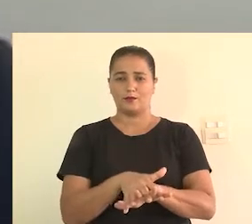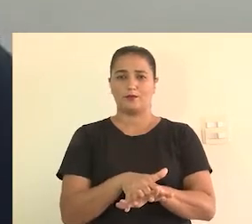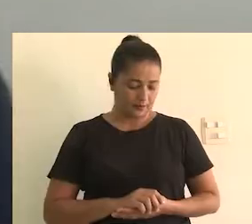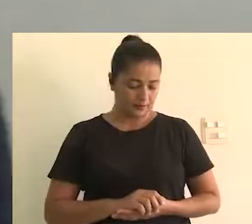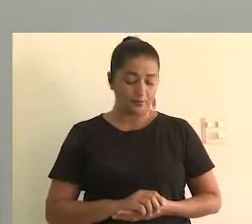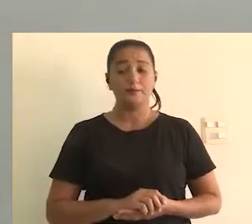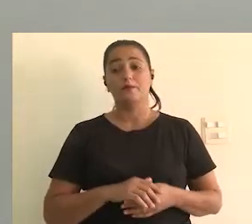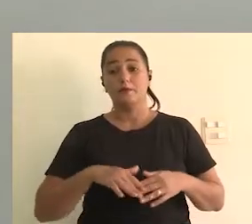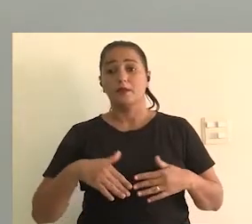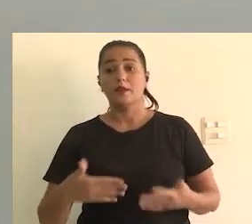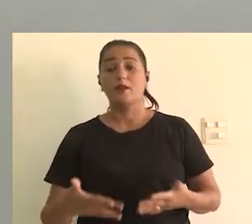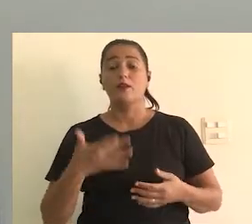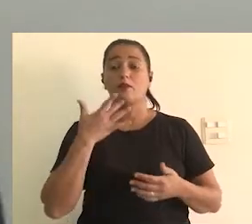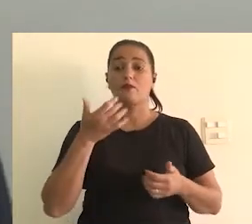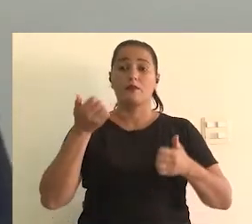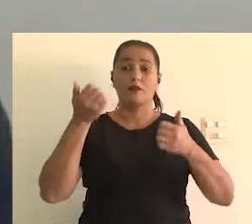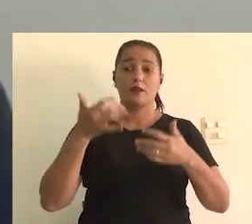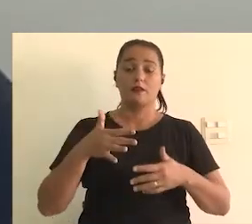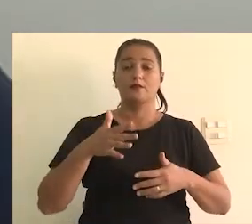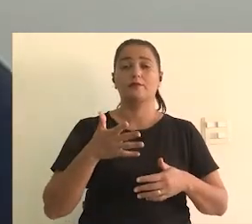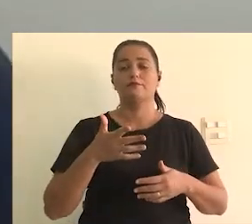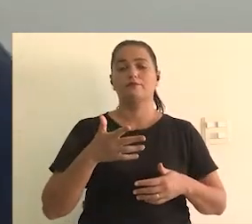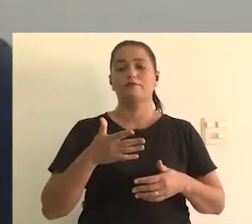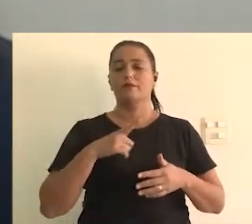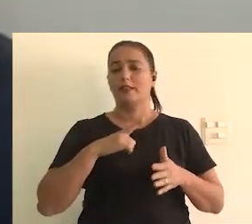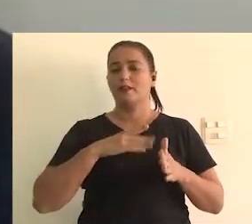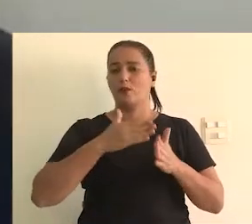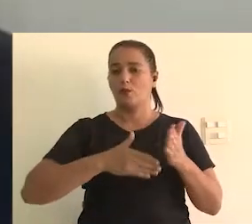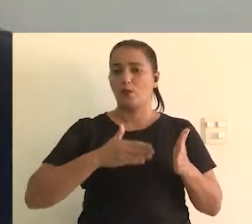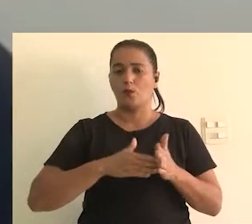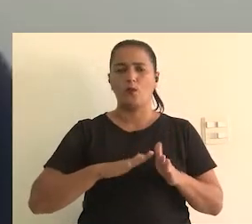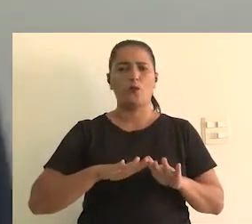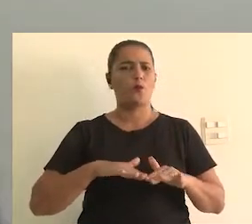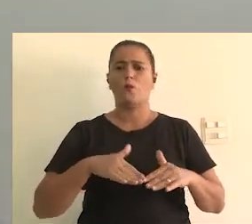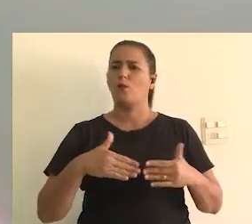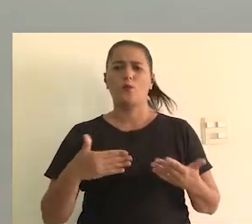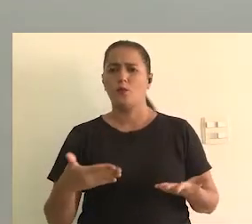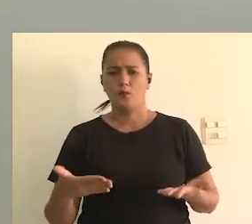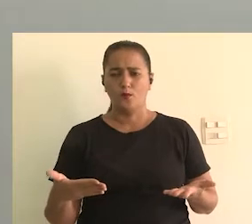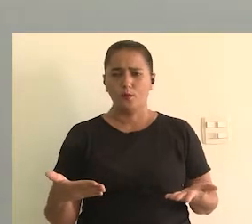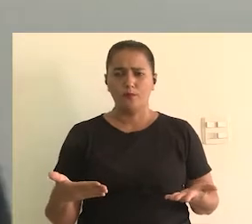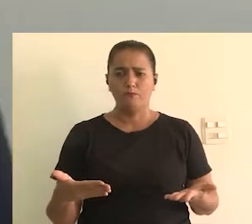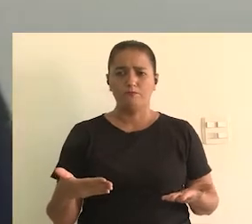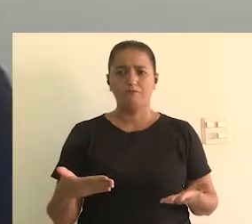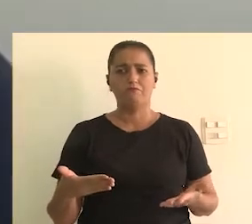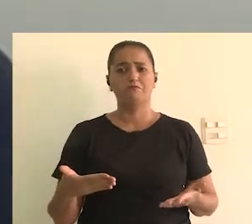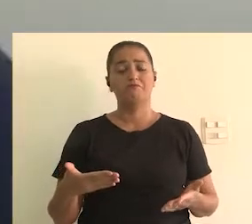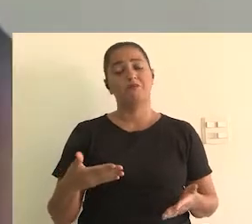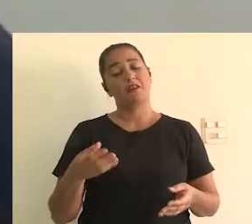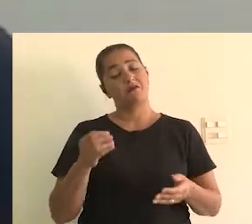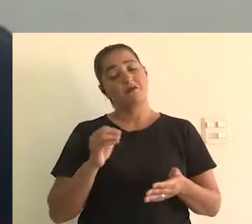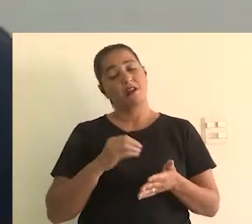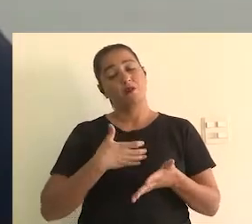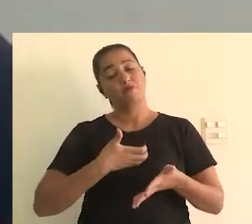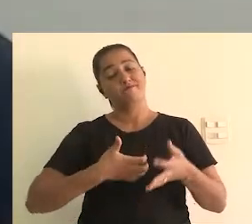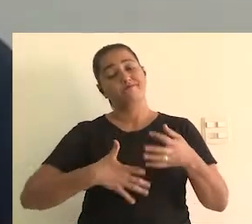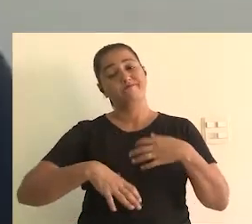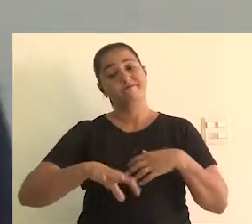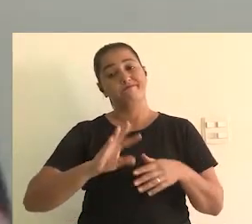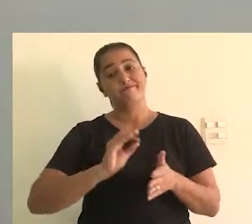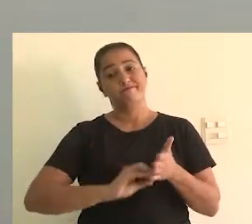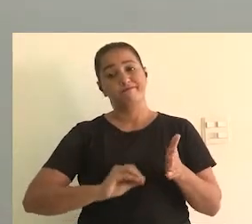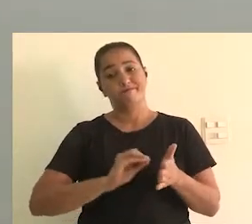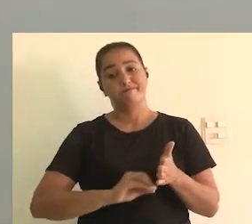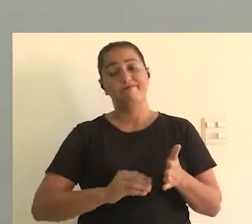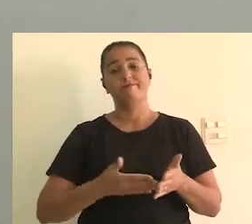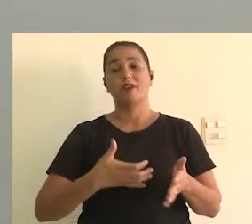E que não ofertam acessibilidade, né? E aí, como eu falei, existem as barreiras. Quais